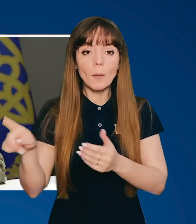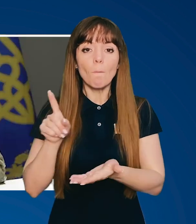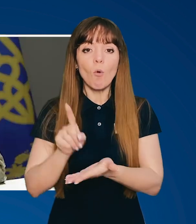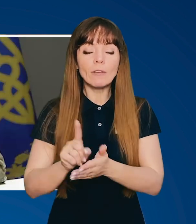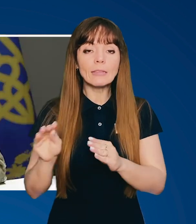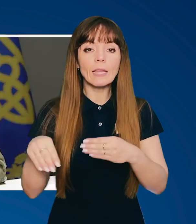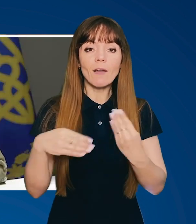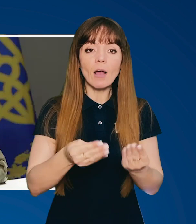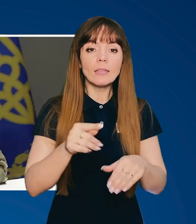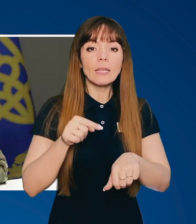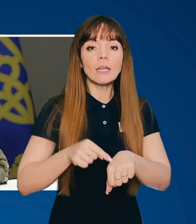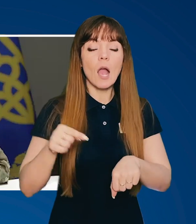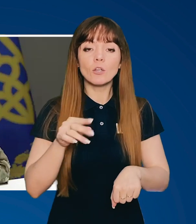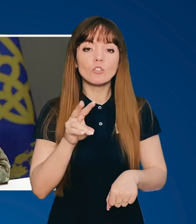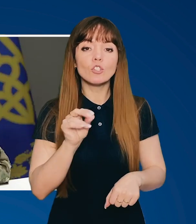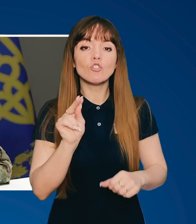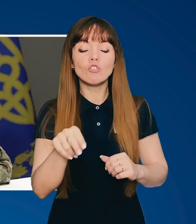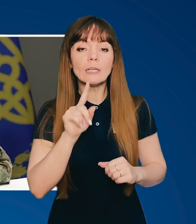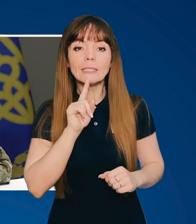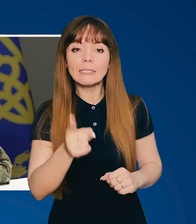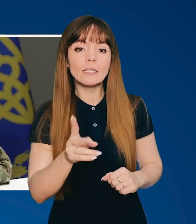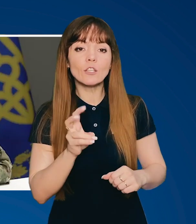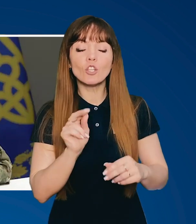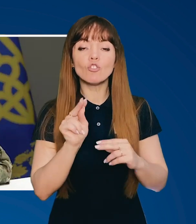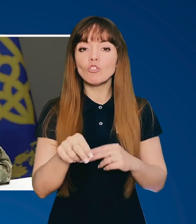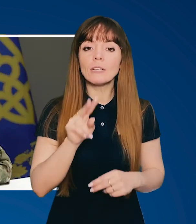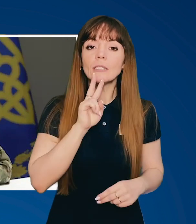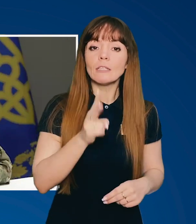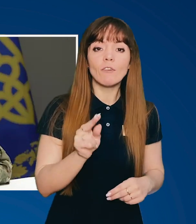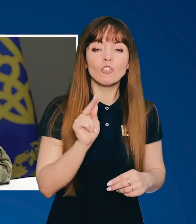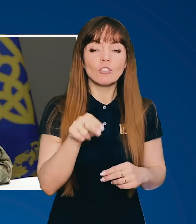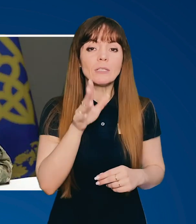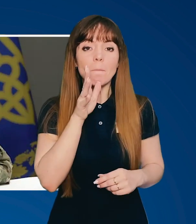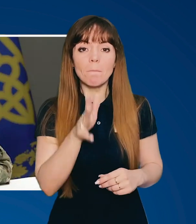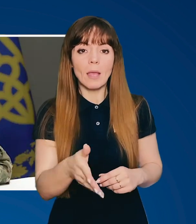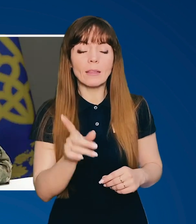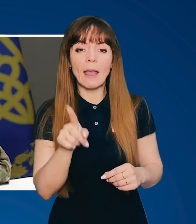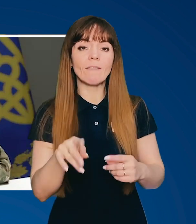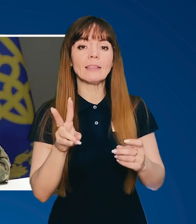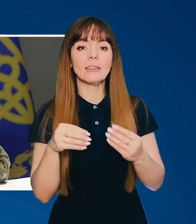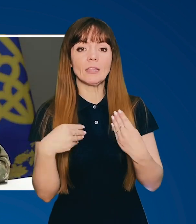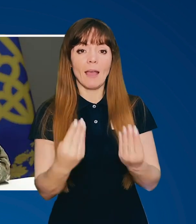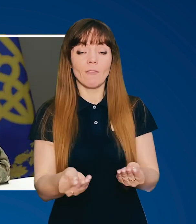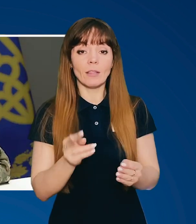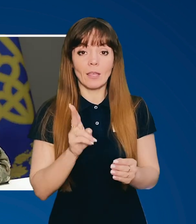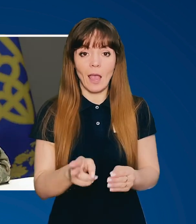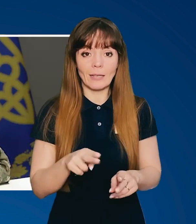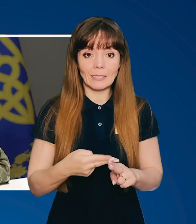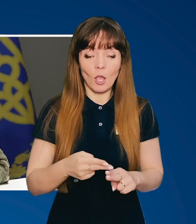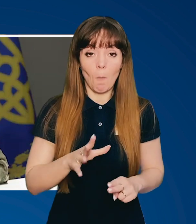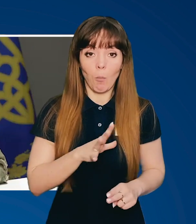давати реакцію не через рік, не через два, не через п'ять або навіть не давати, як це було